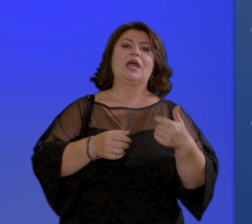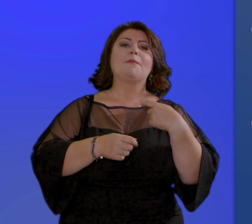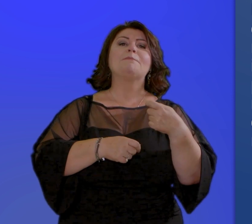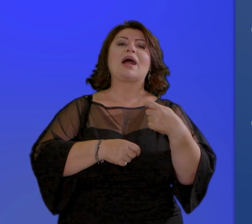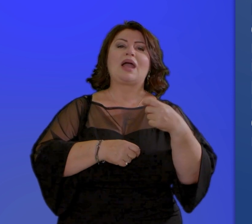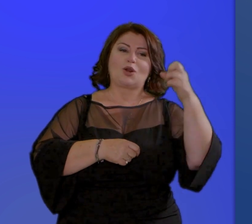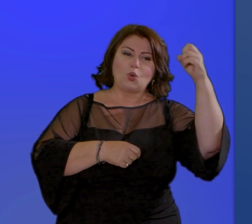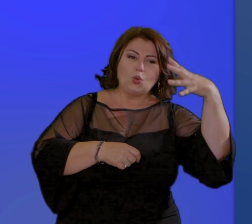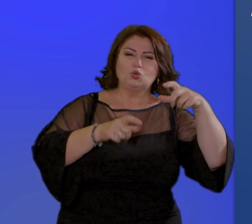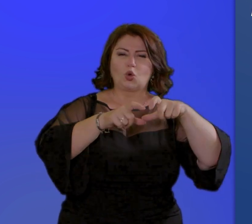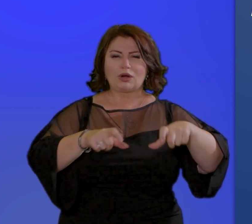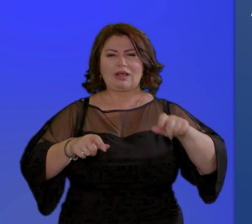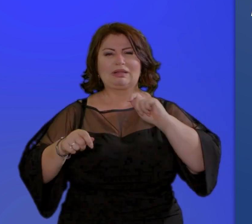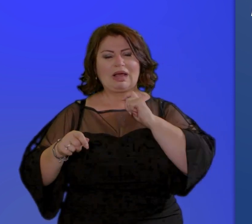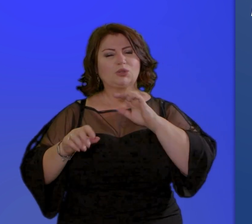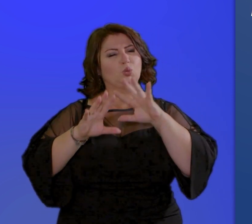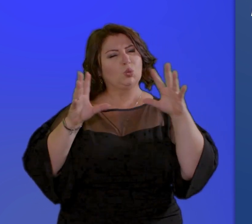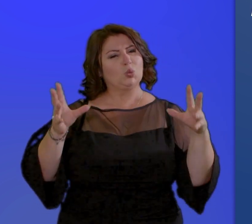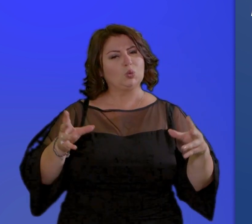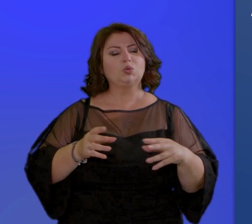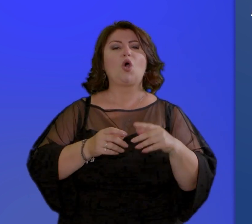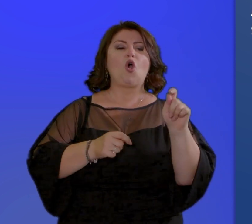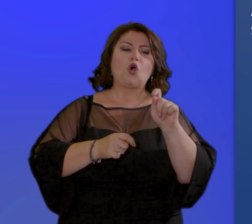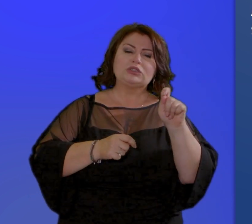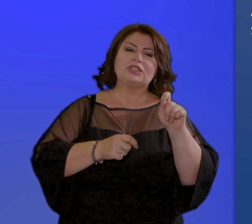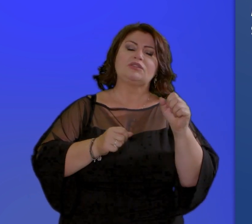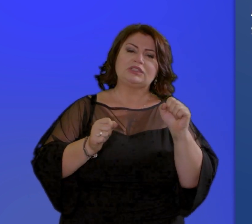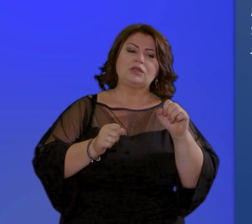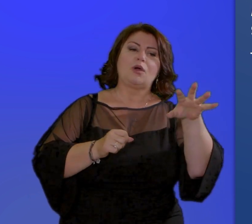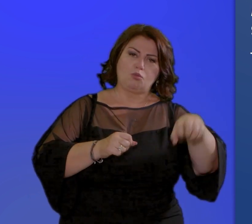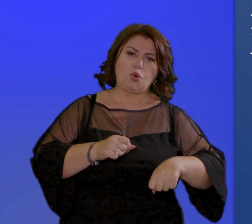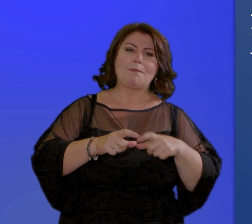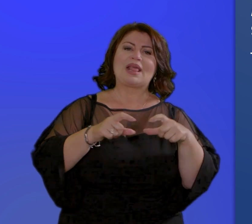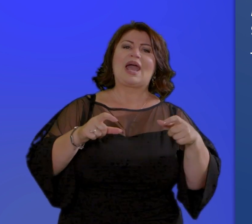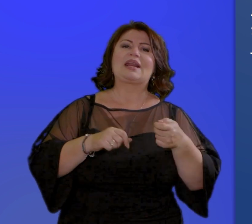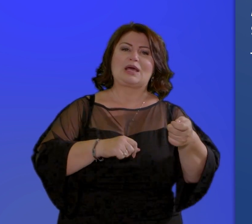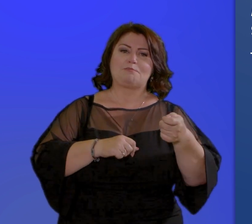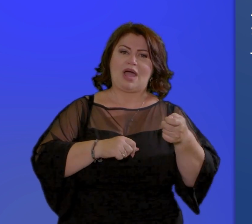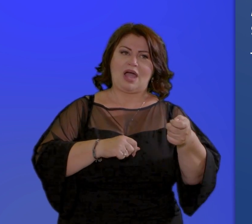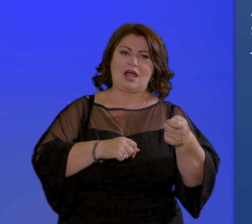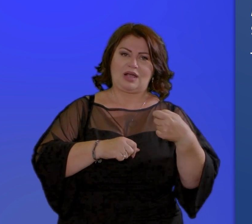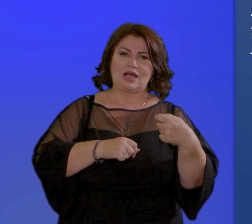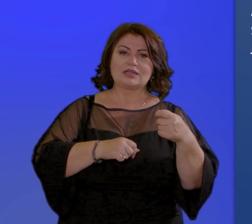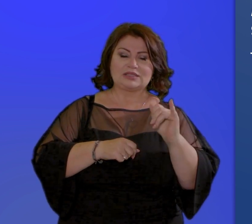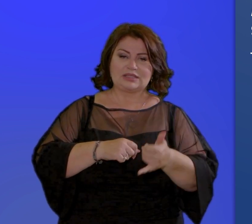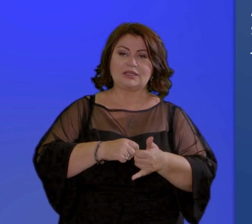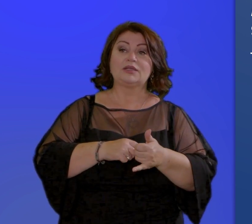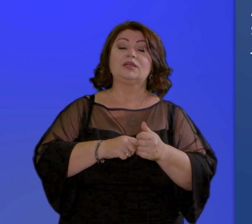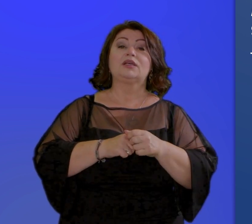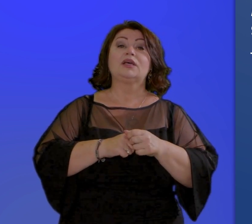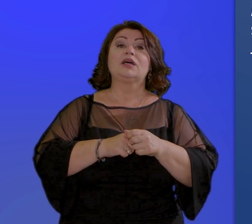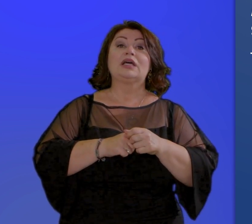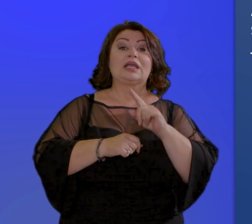ai beneficiari è richiesta inoltre la sottoscrizione della dichiarazione di immediata